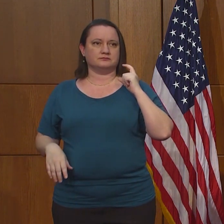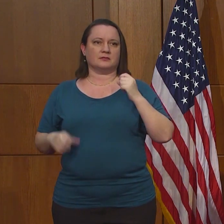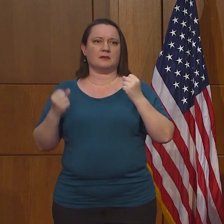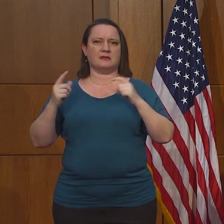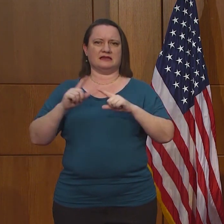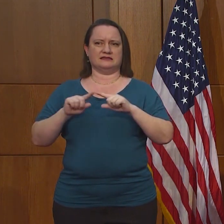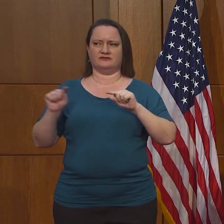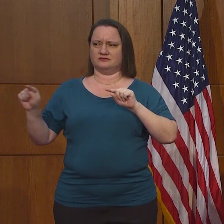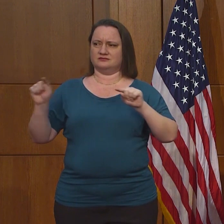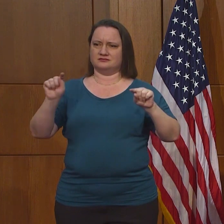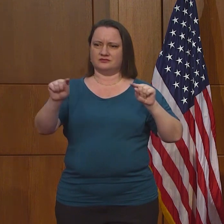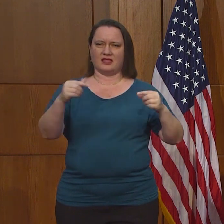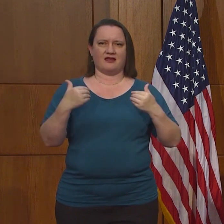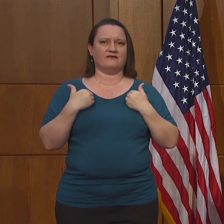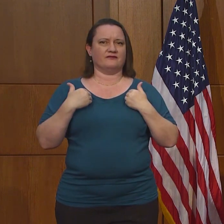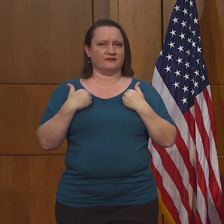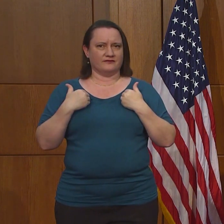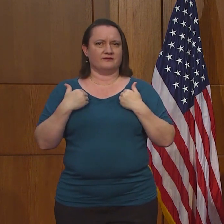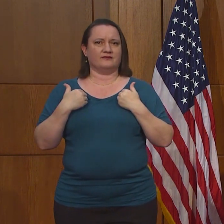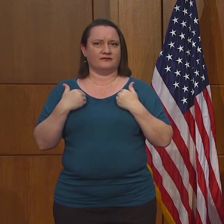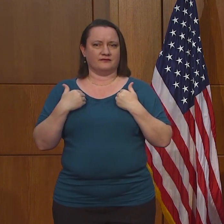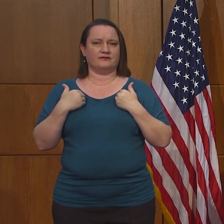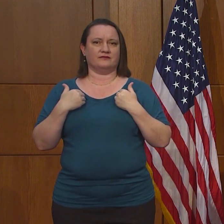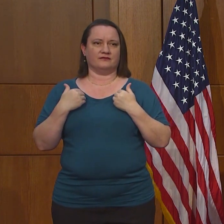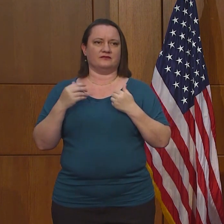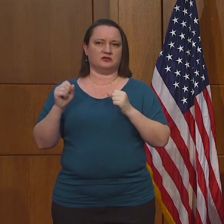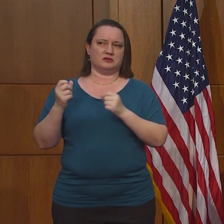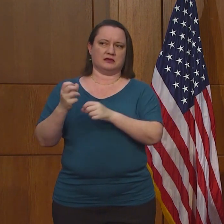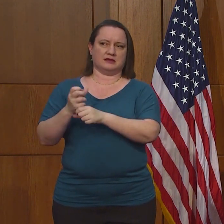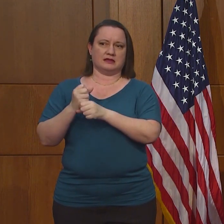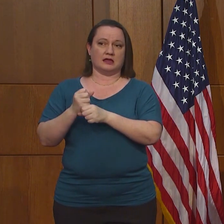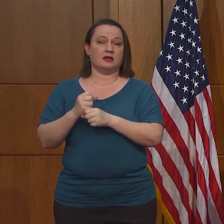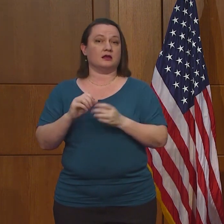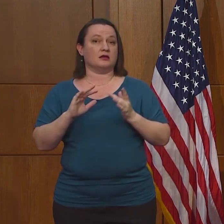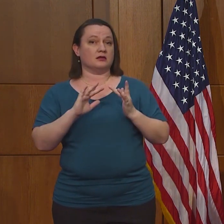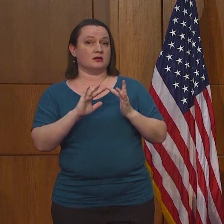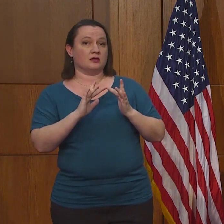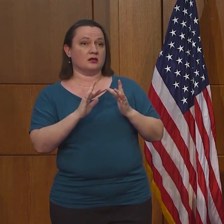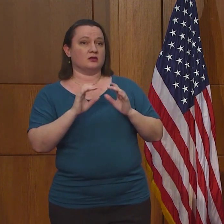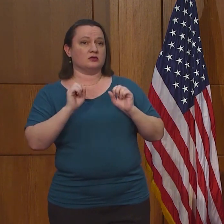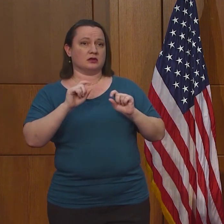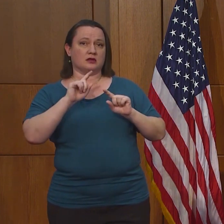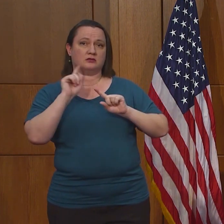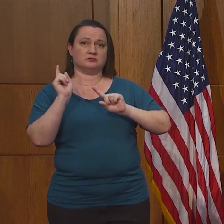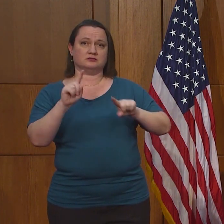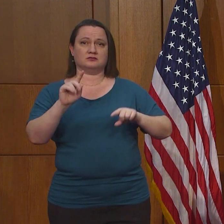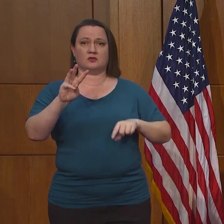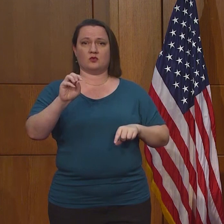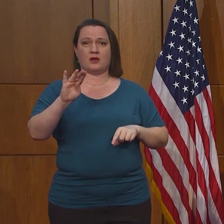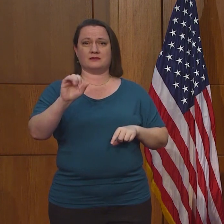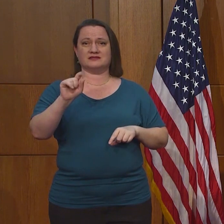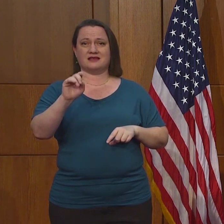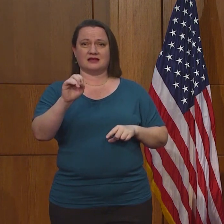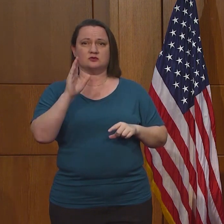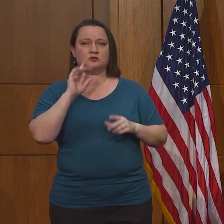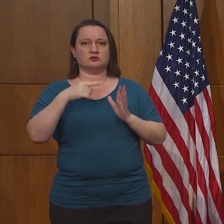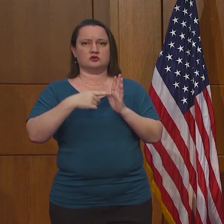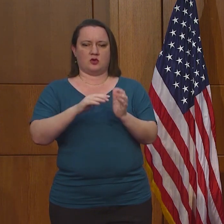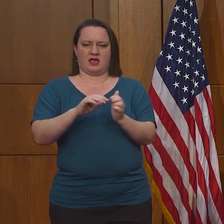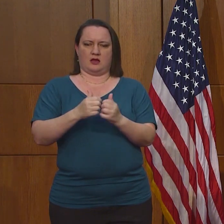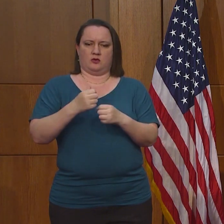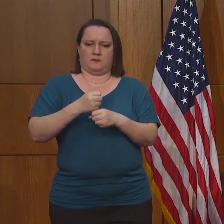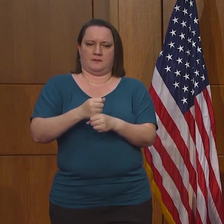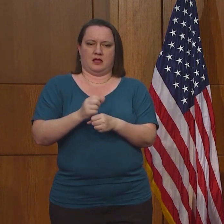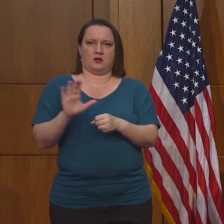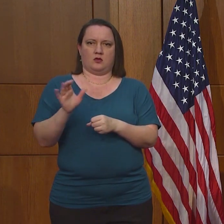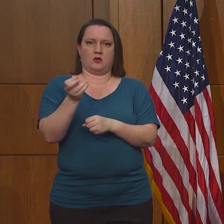disponibles en todo Virginia. O si usted va a internet, va a haber sitios web donde les enseñan cómo hacer una